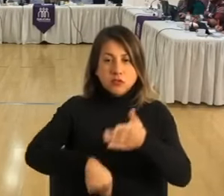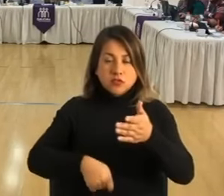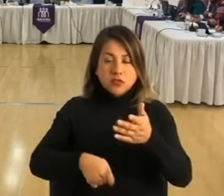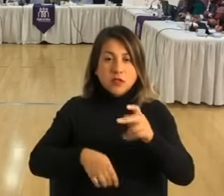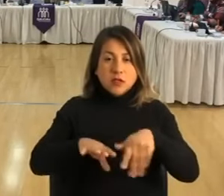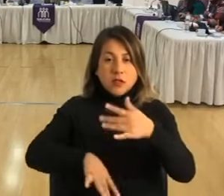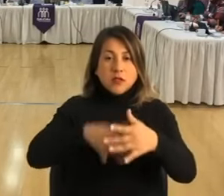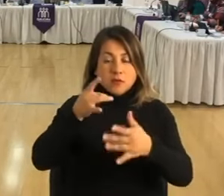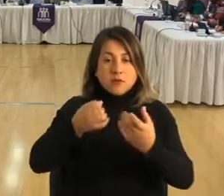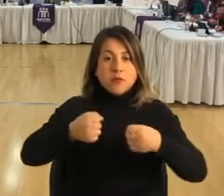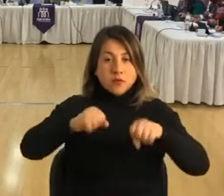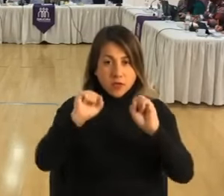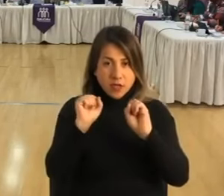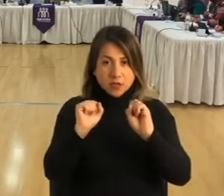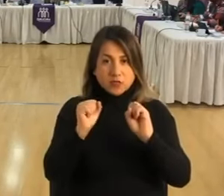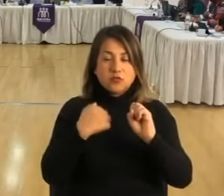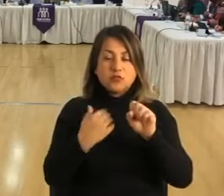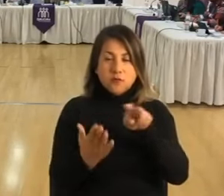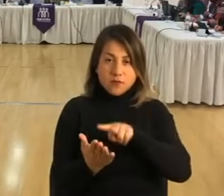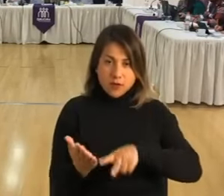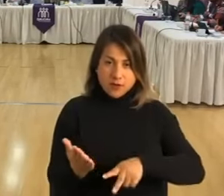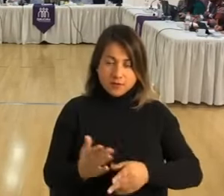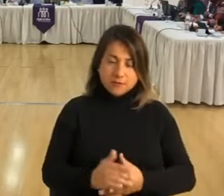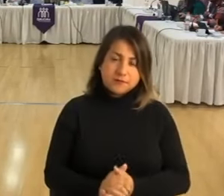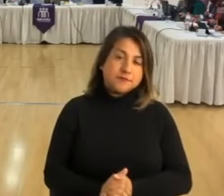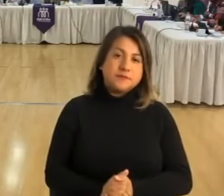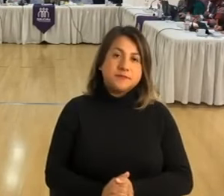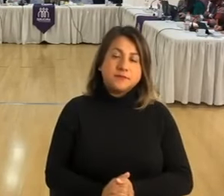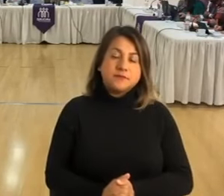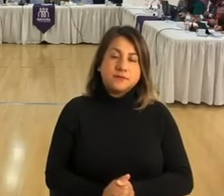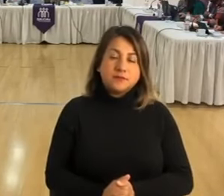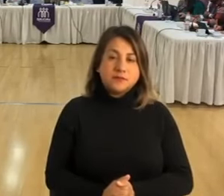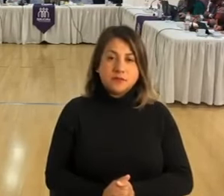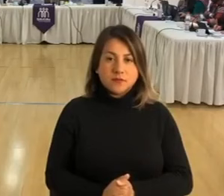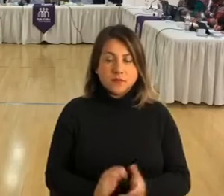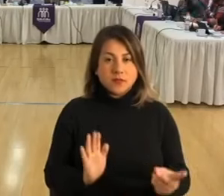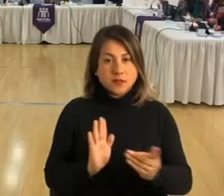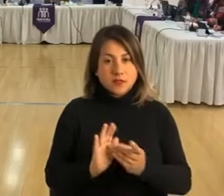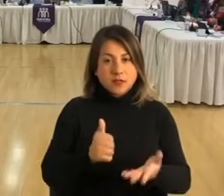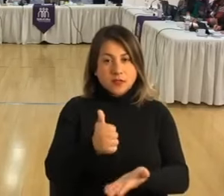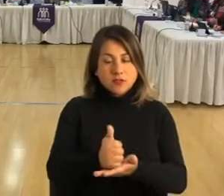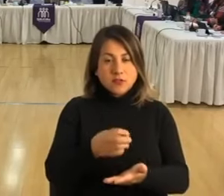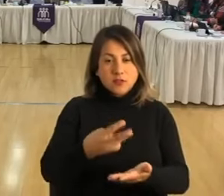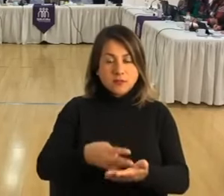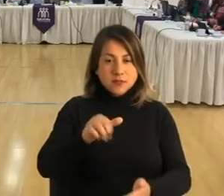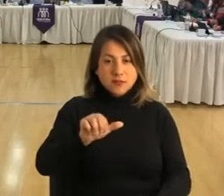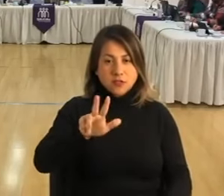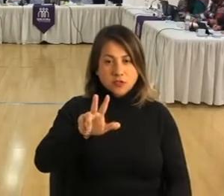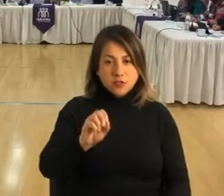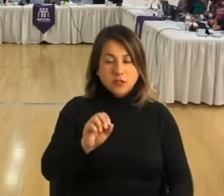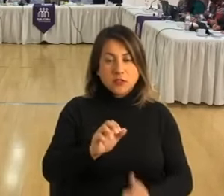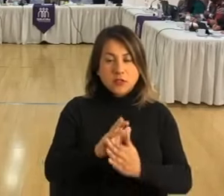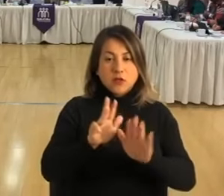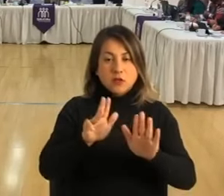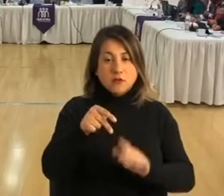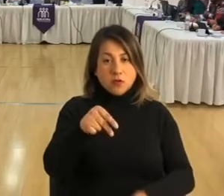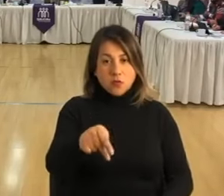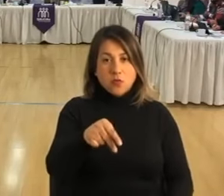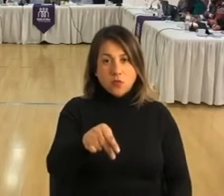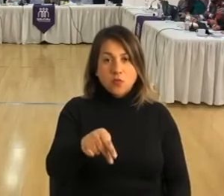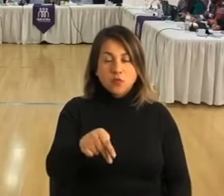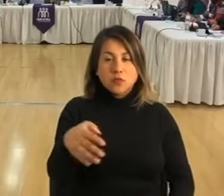adjudicaciones, al cual voy a dar lectura. Por el decreto alcaldicio número 3.680, el 9 de junio,